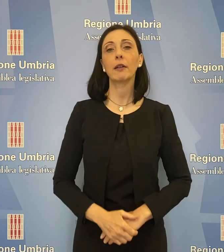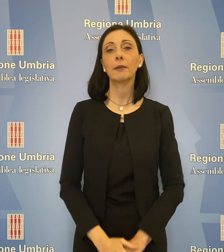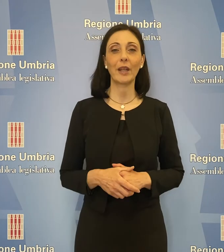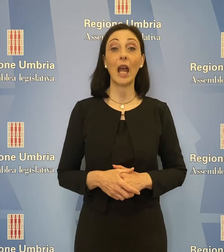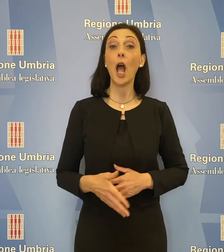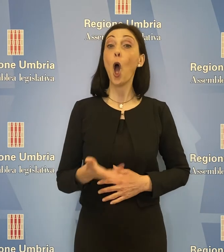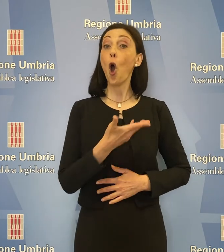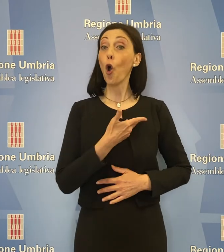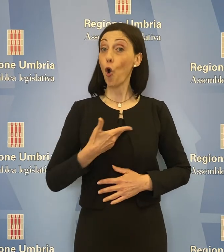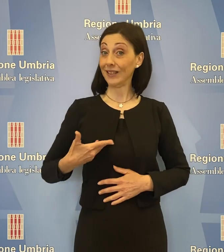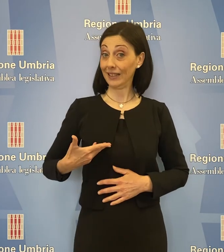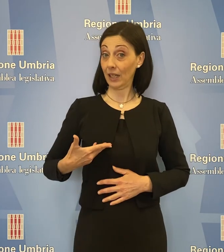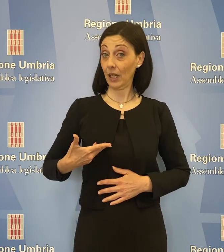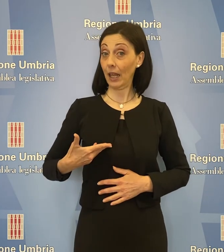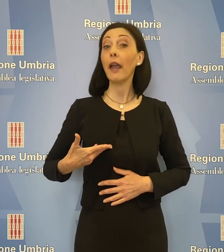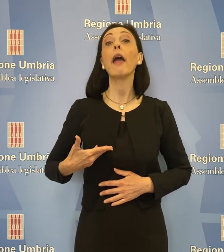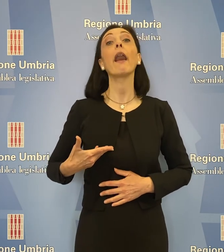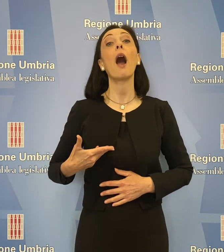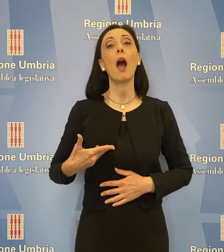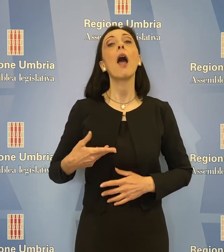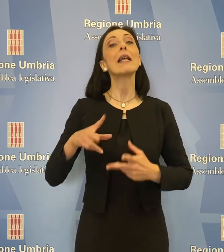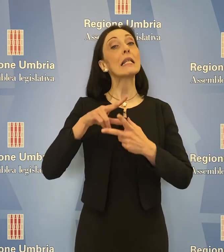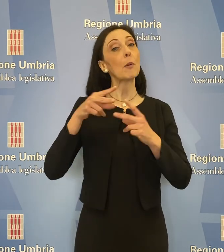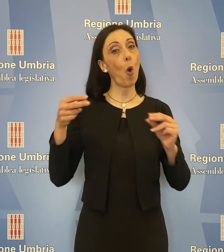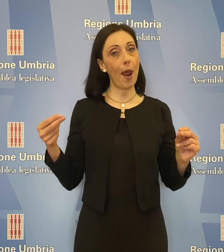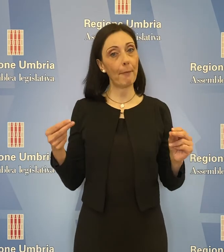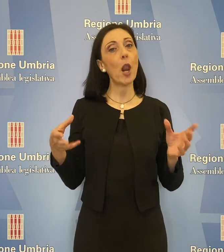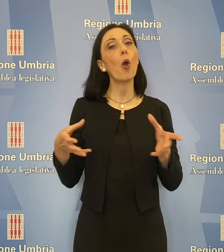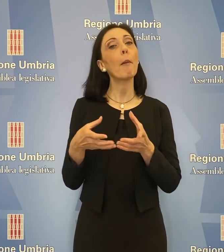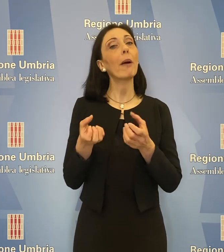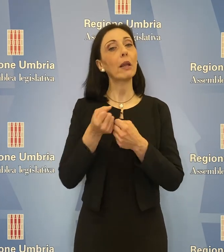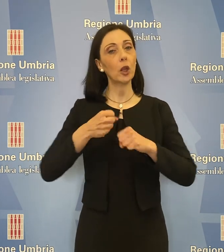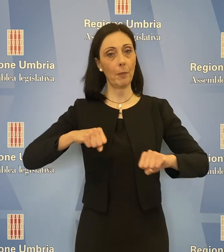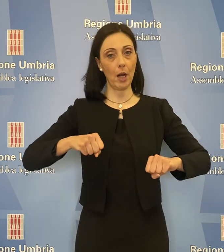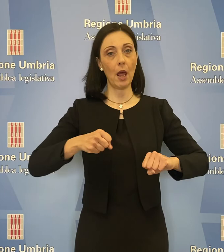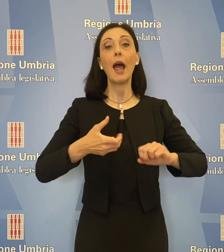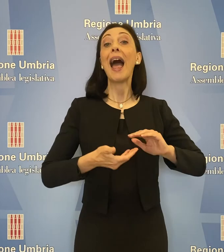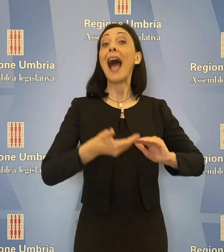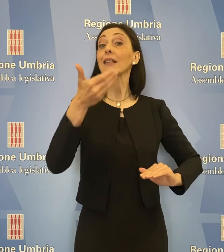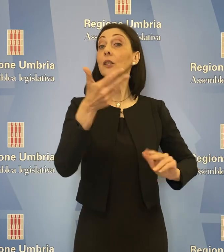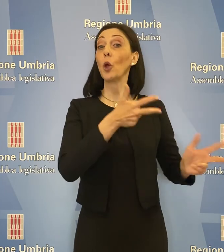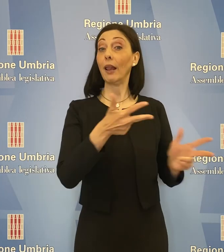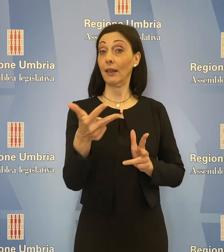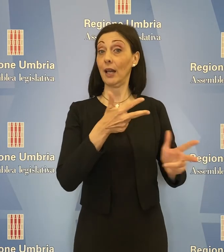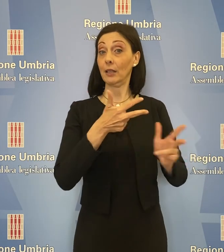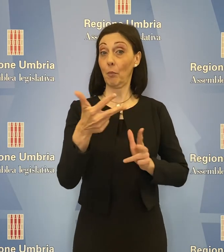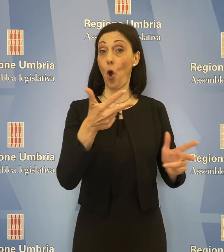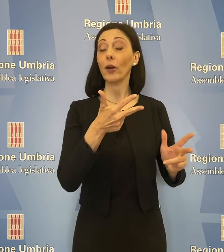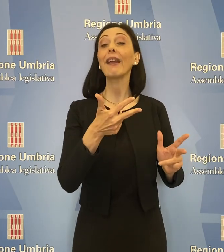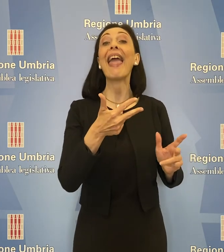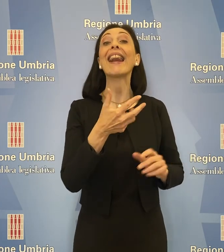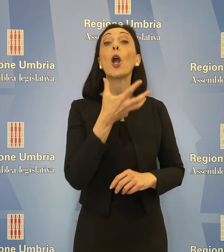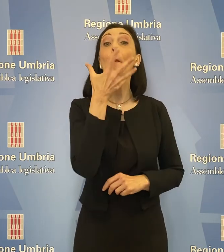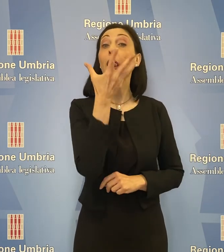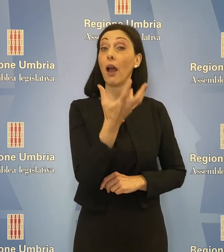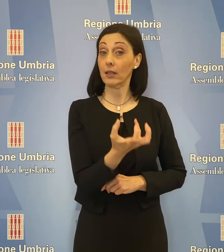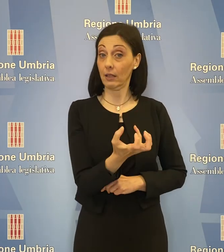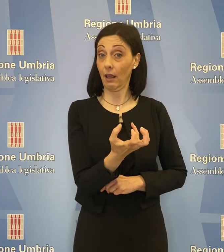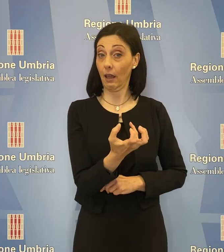La consigliera Simona Meloni del Partito Democratico ha chiesto all'assessore ai trasporti Enrico Melasecche in quali tempi la giunta